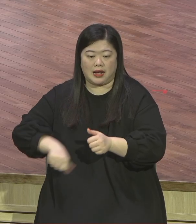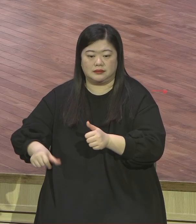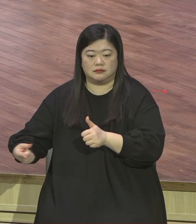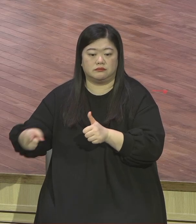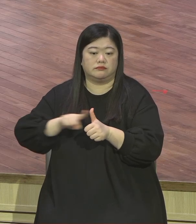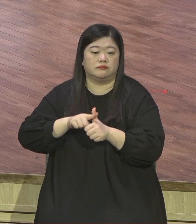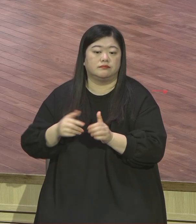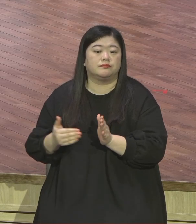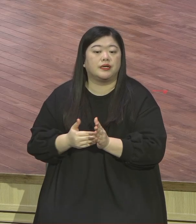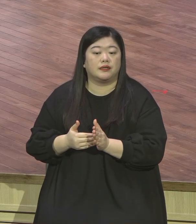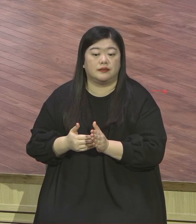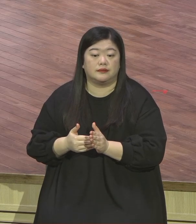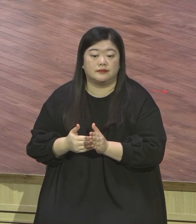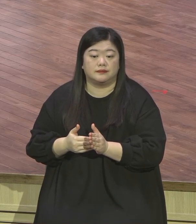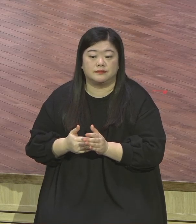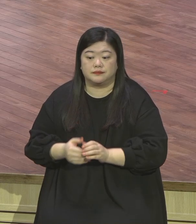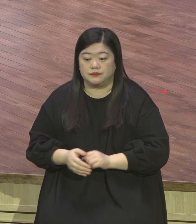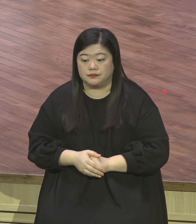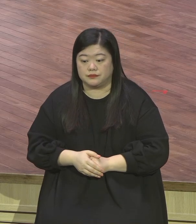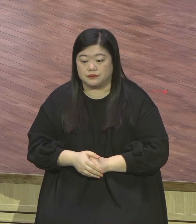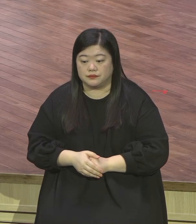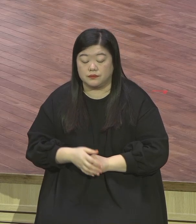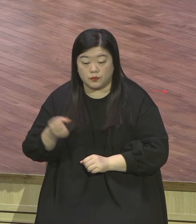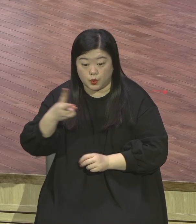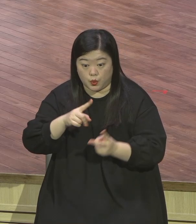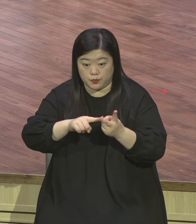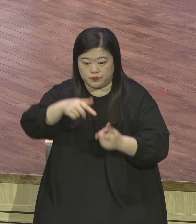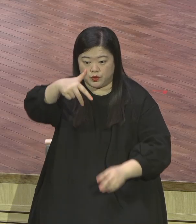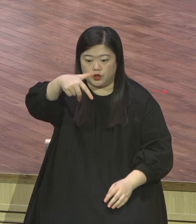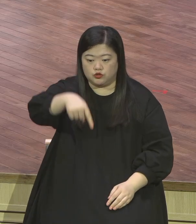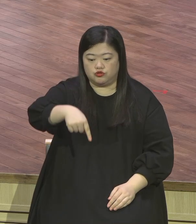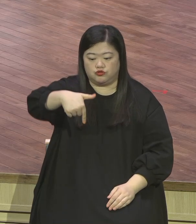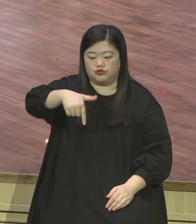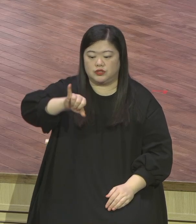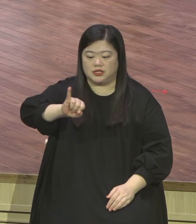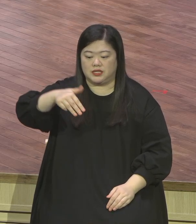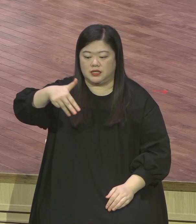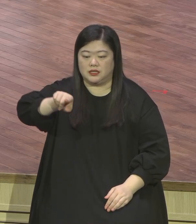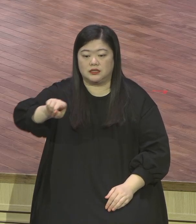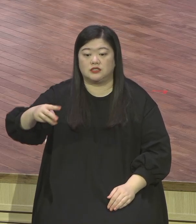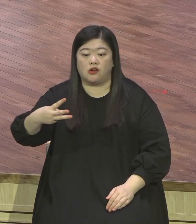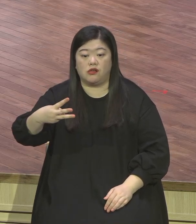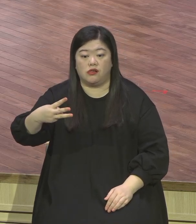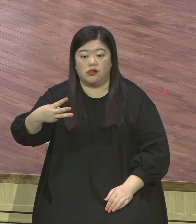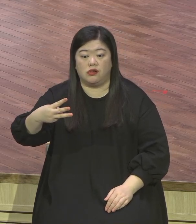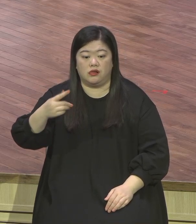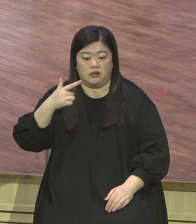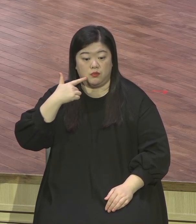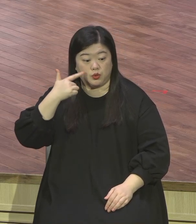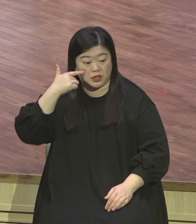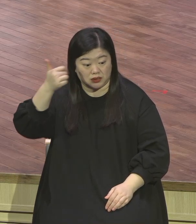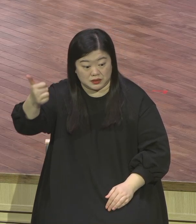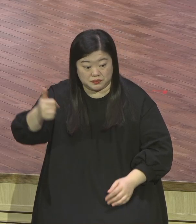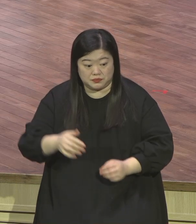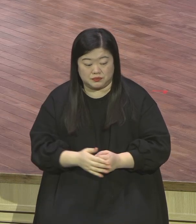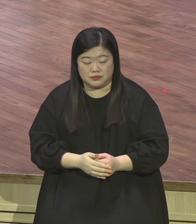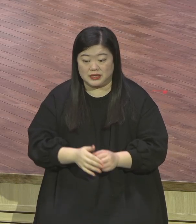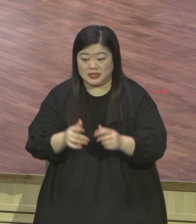뭐 주기철 목사님도 그렇지 않아요 바울처럼 일삭하고 일삭하고 복음을 위해서 한 번